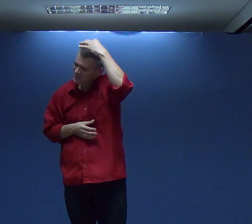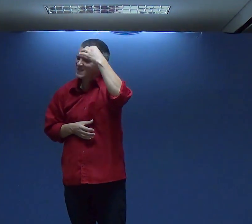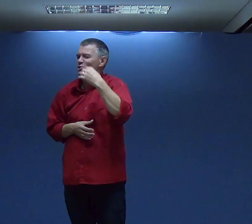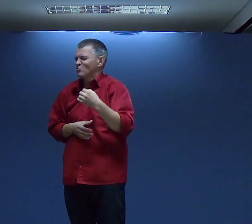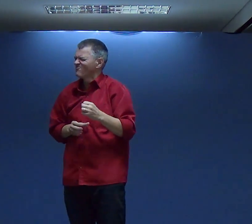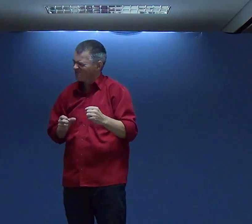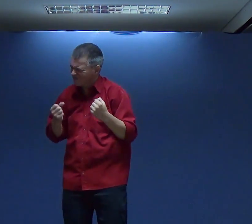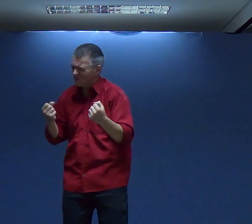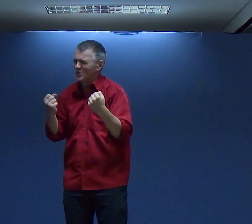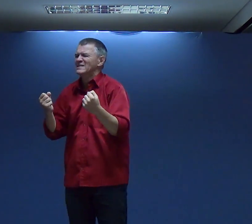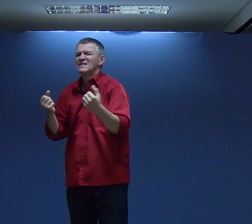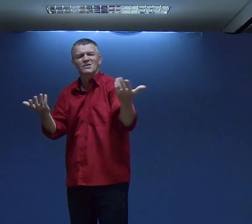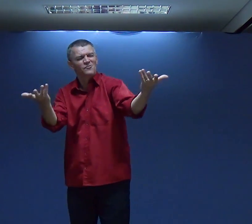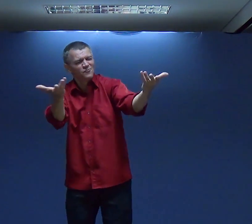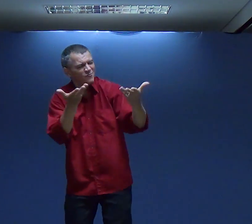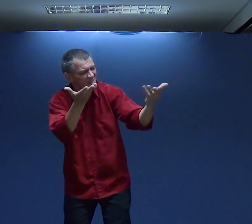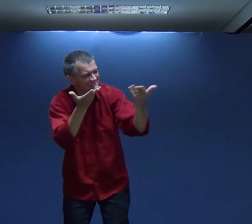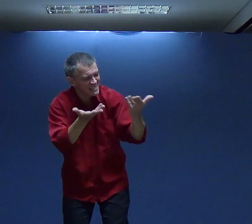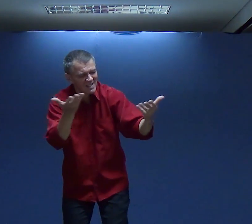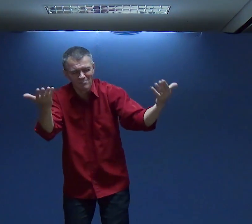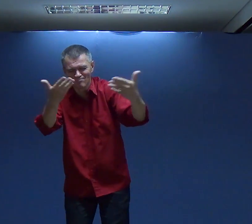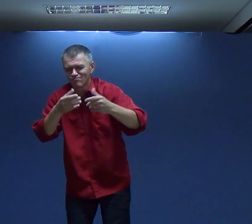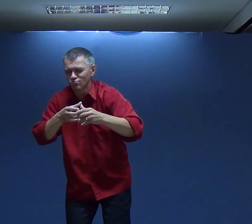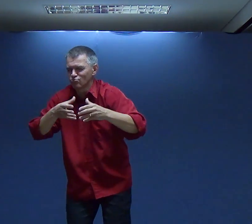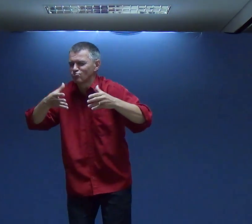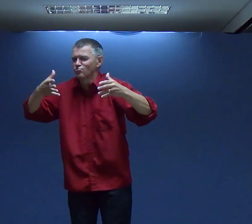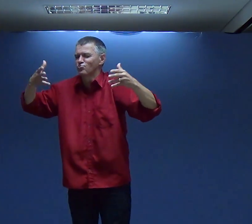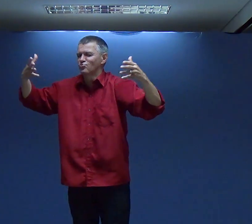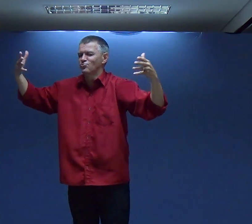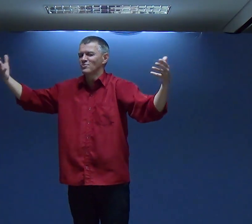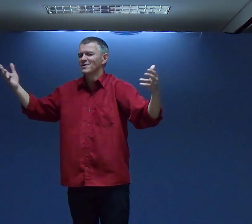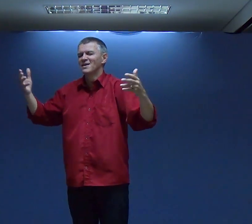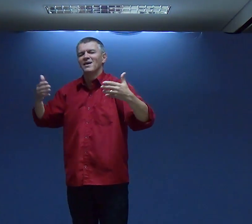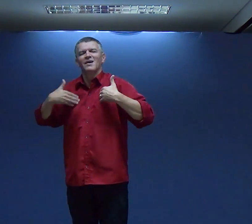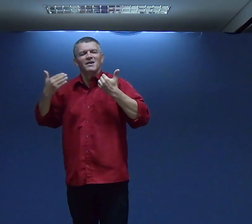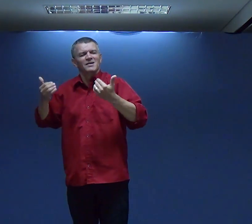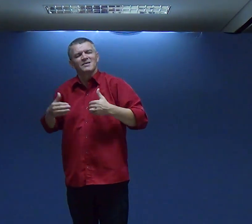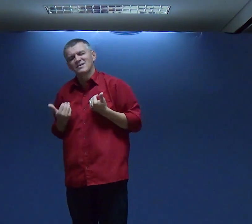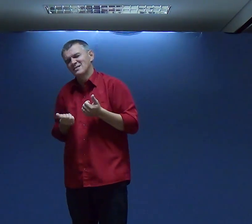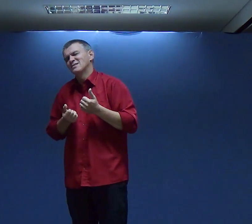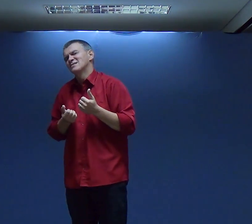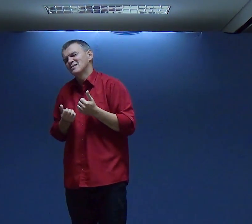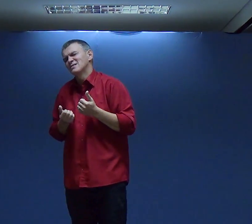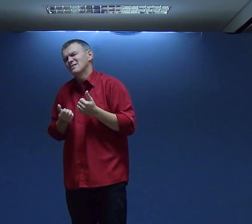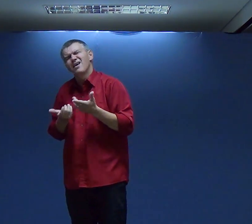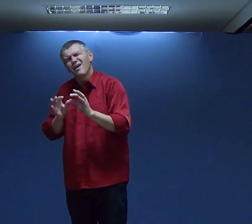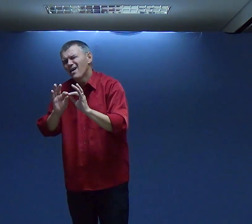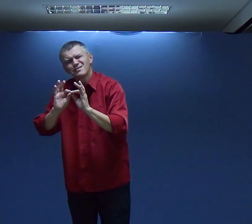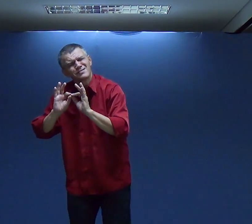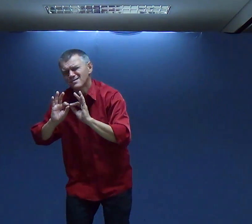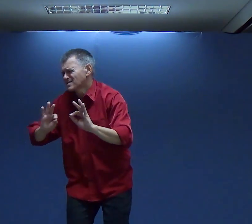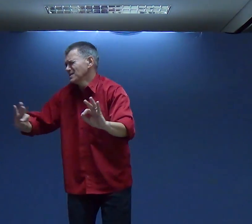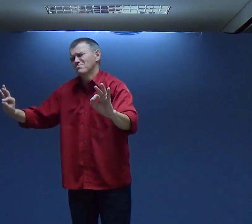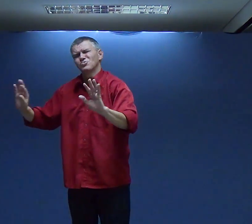Possa Falar Conosco Que Nós Tínhamos Coragem De Tomar Atitudes Para Que A Deixem Esse Grupo